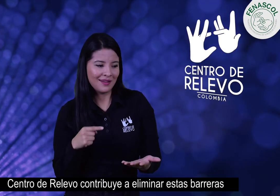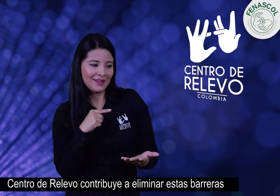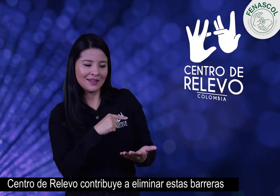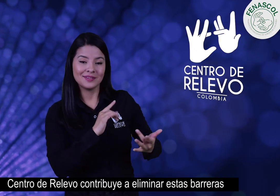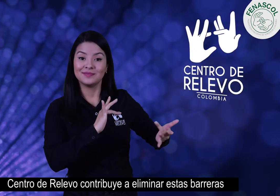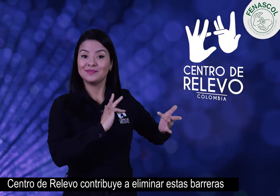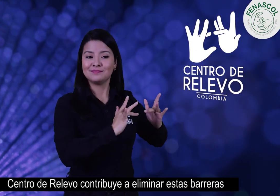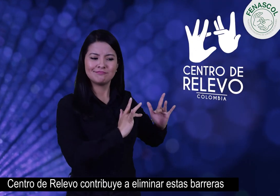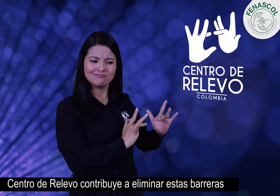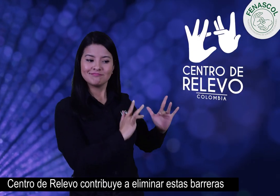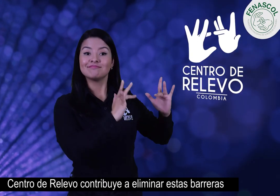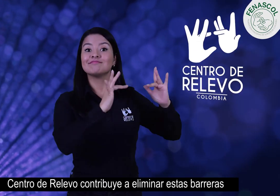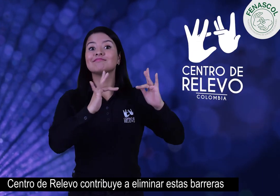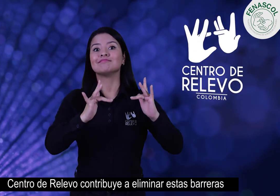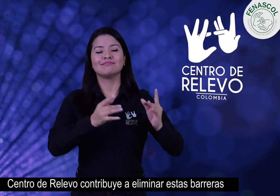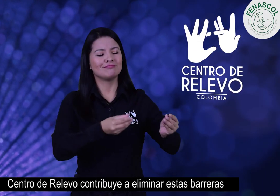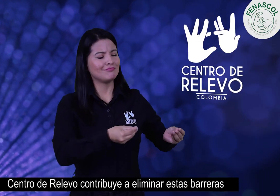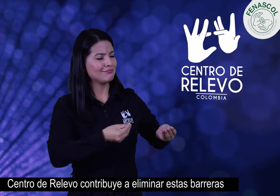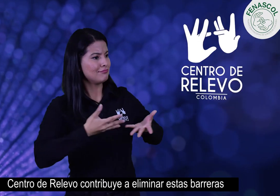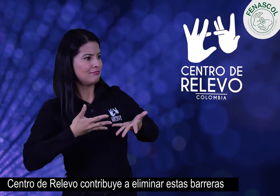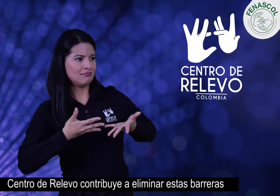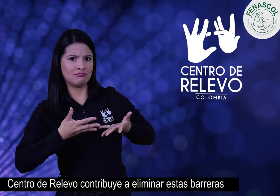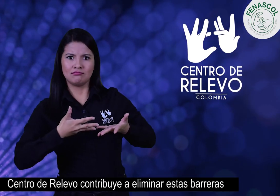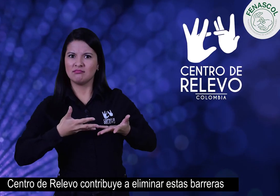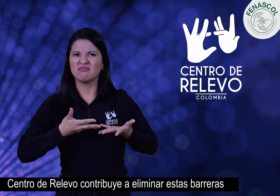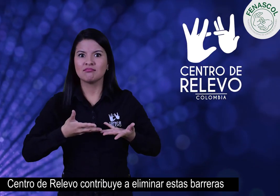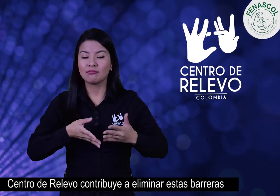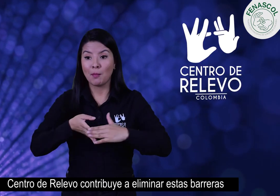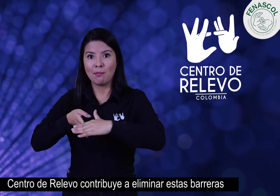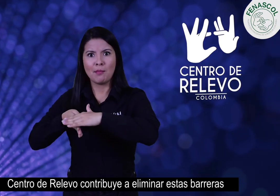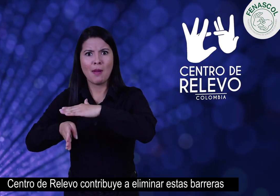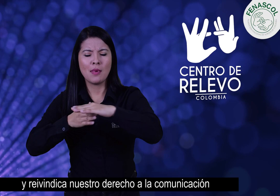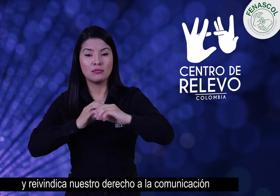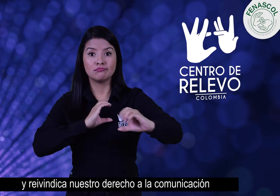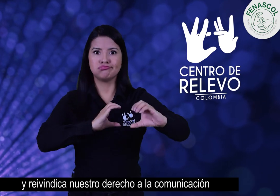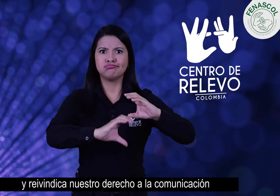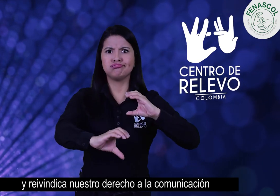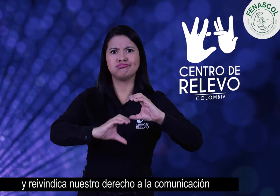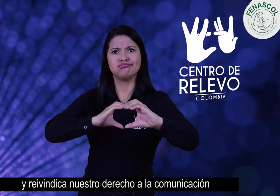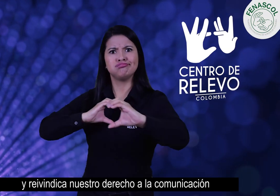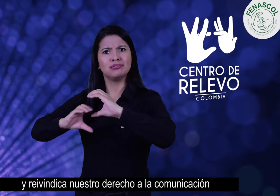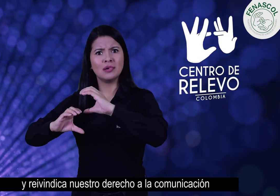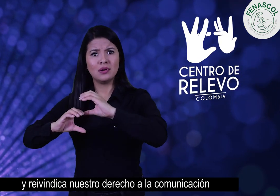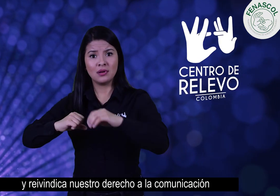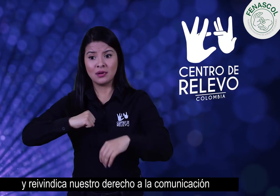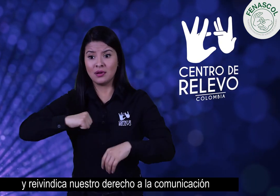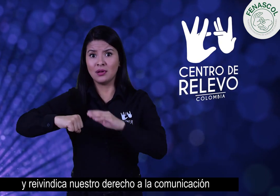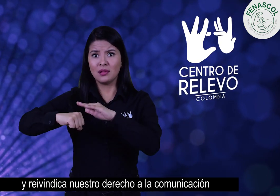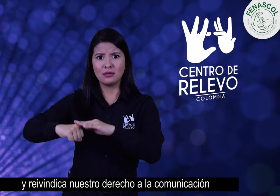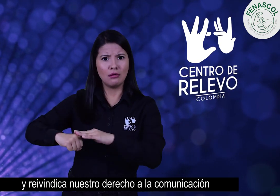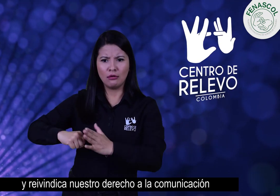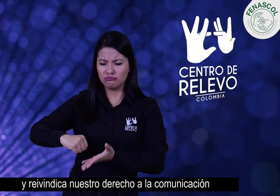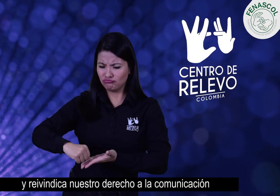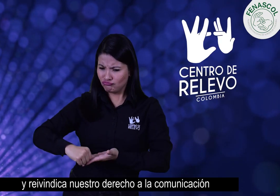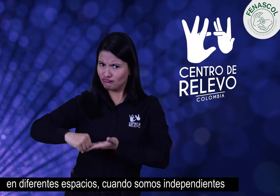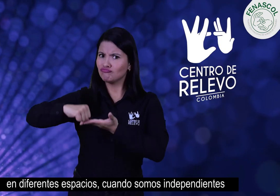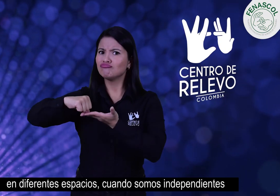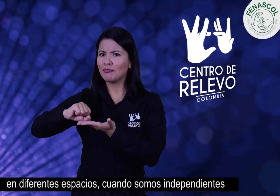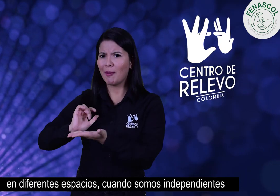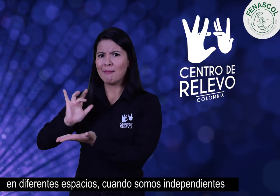Centro de Relevo contribuye a eliminar estas barreras y reivindica nuestro derecho a la comunicación en diferentes espacios.